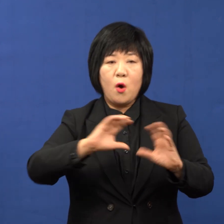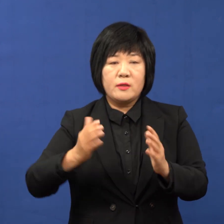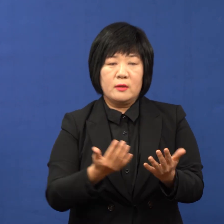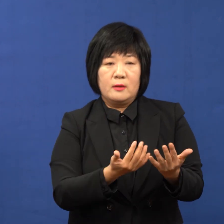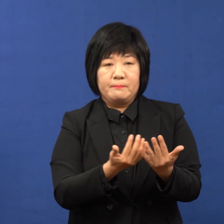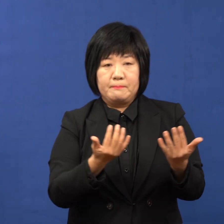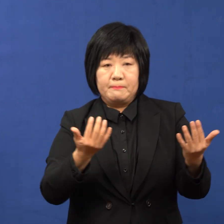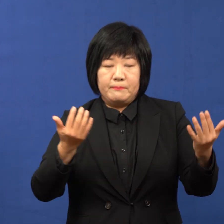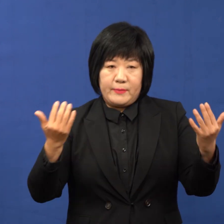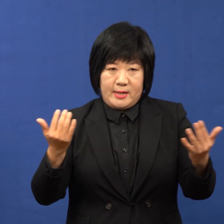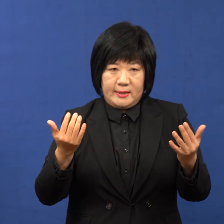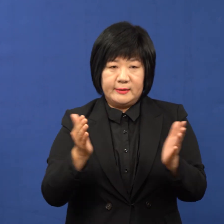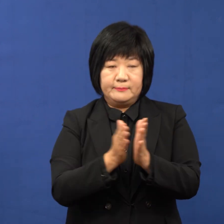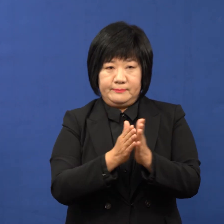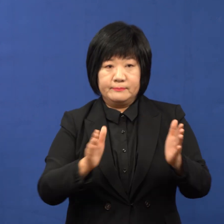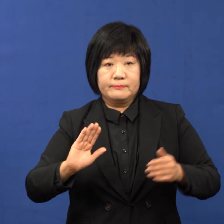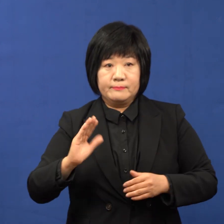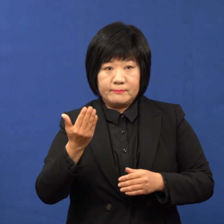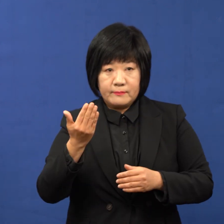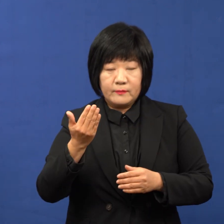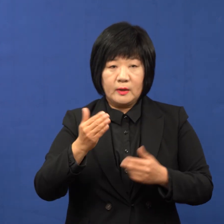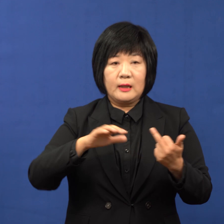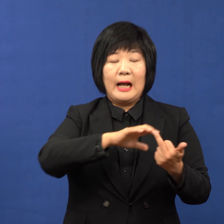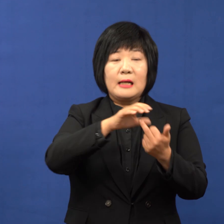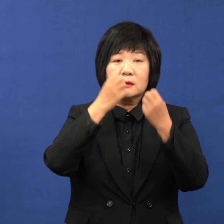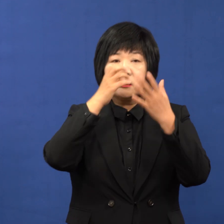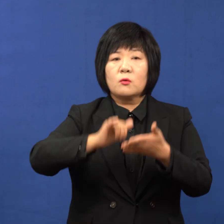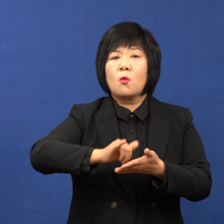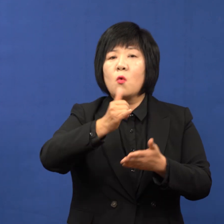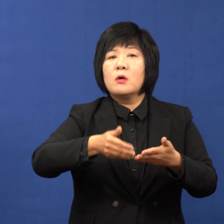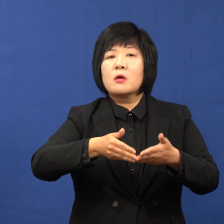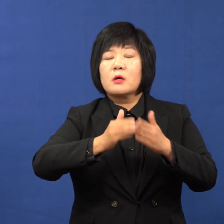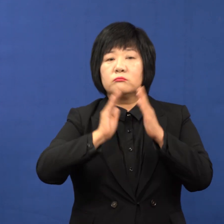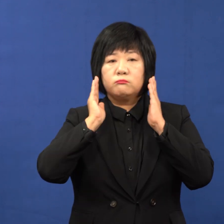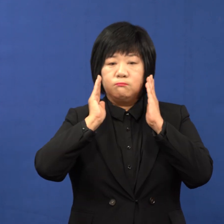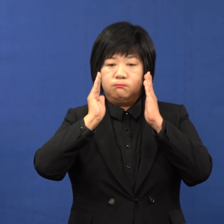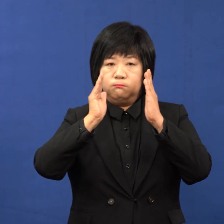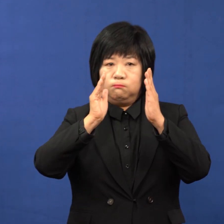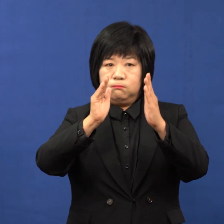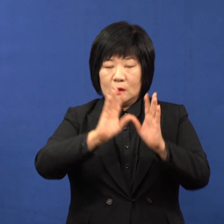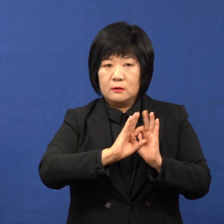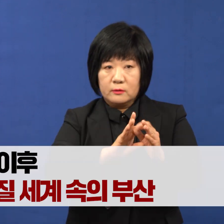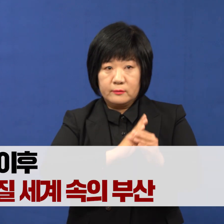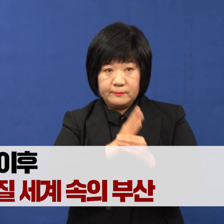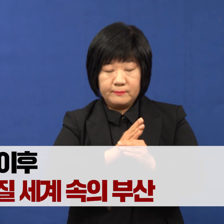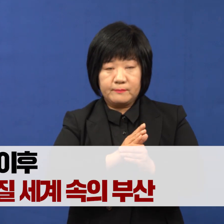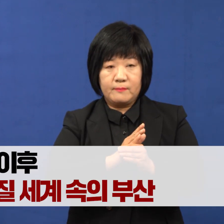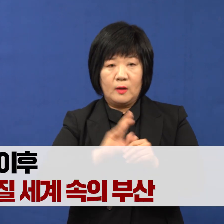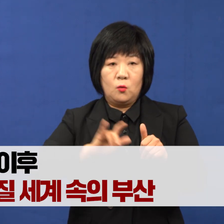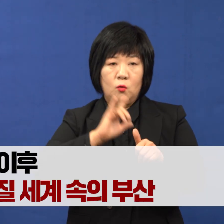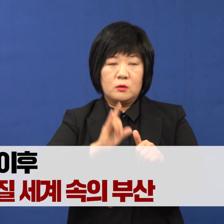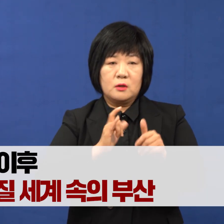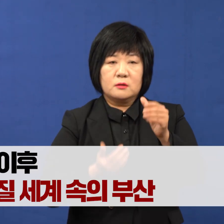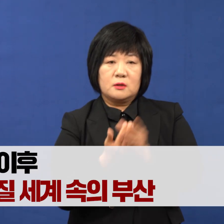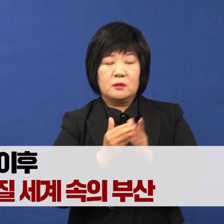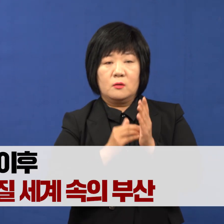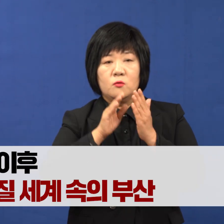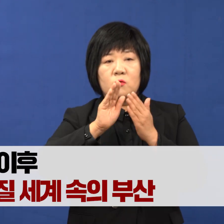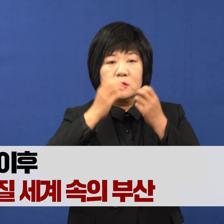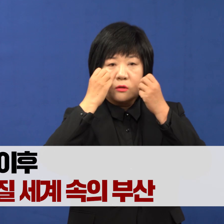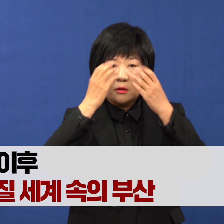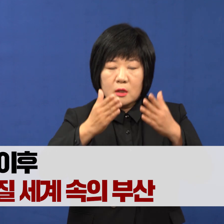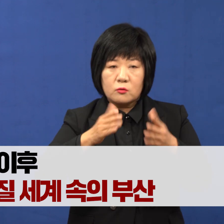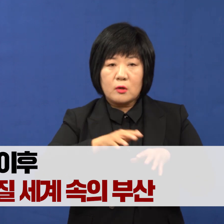레이스가 본격화되었고 가득신공항 건설도 제 방향을 잡아가고 있습니다. 코로나 사태에 의해 새롭게